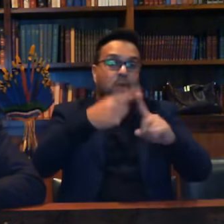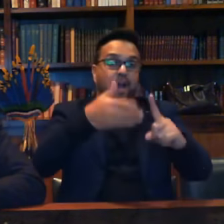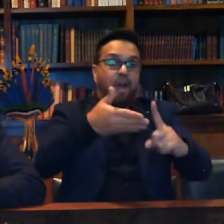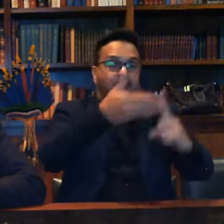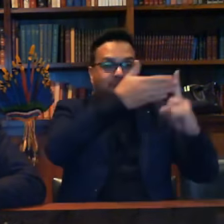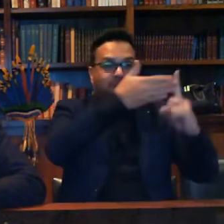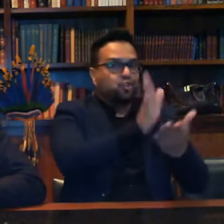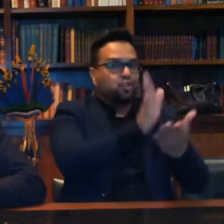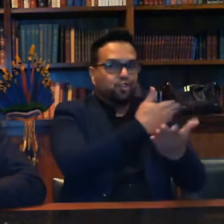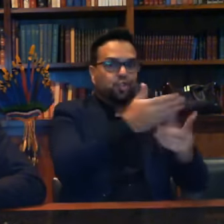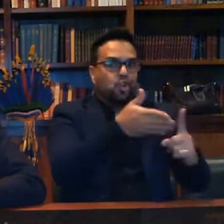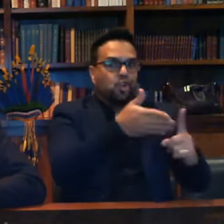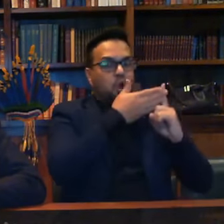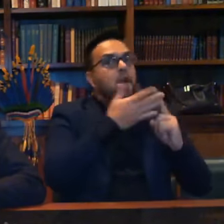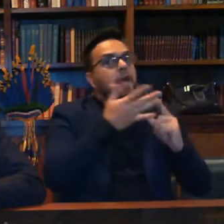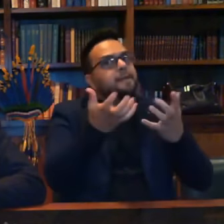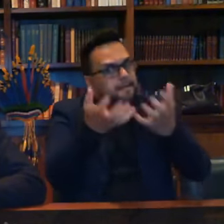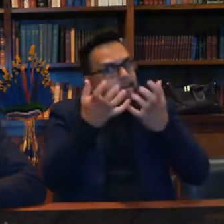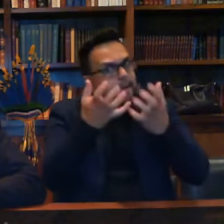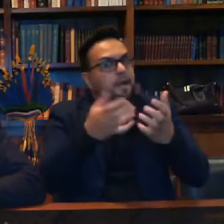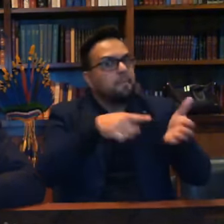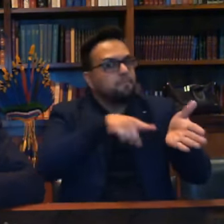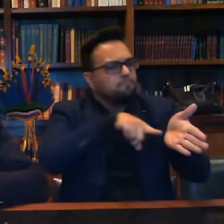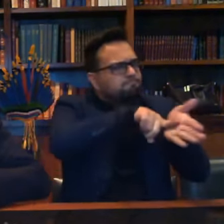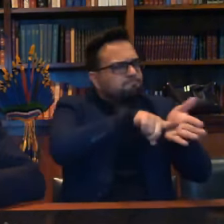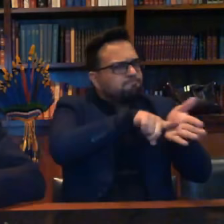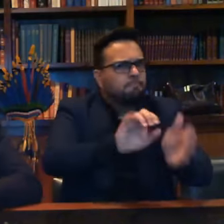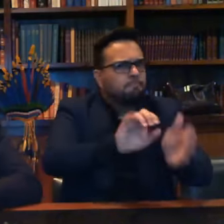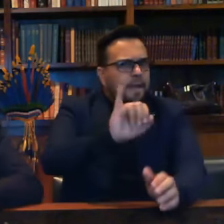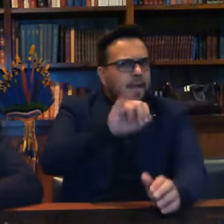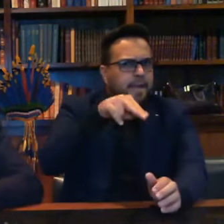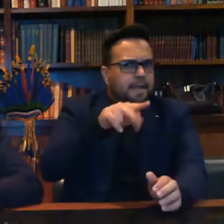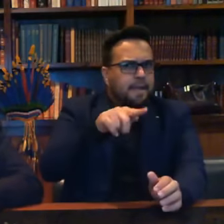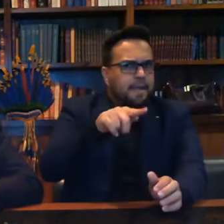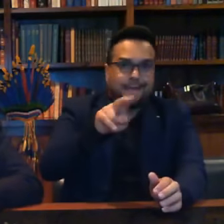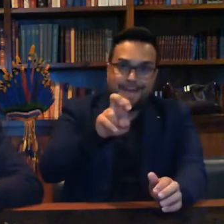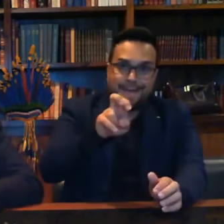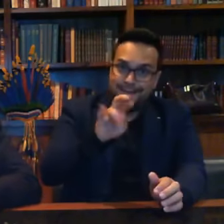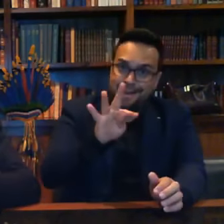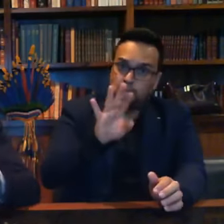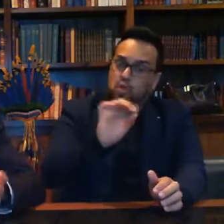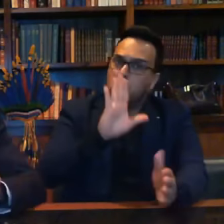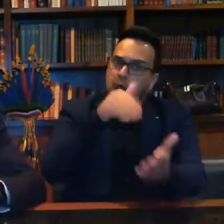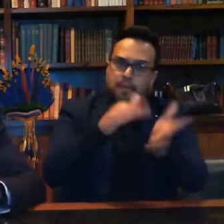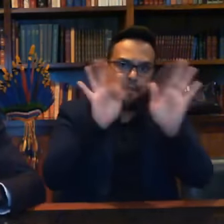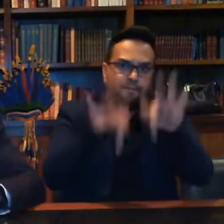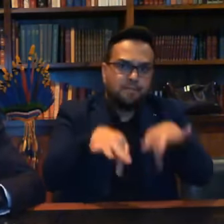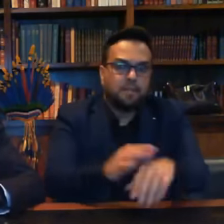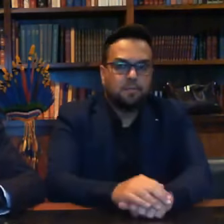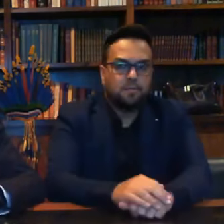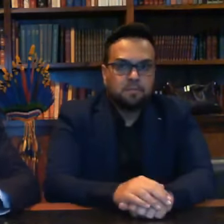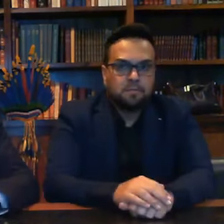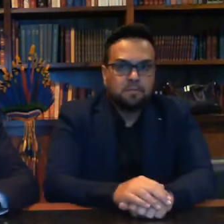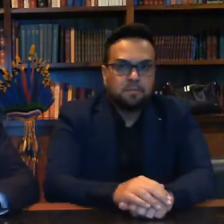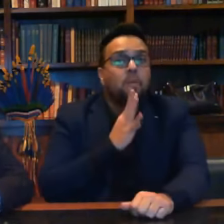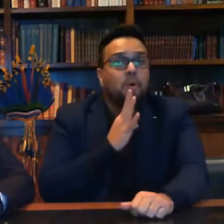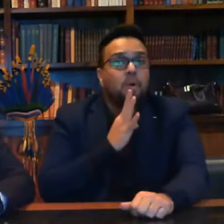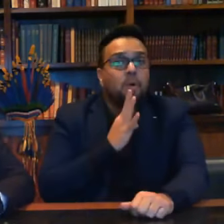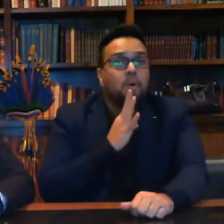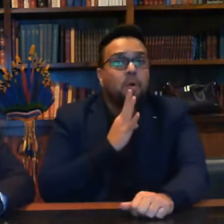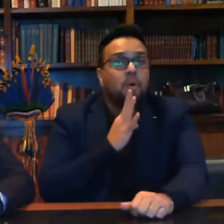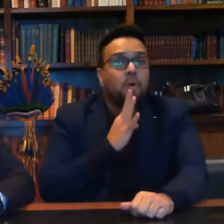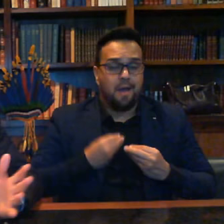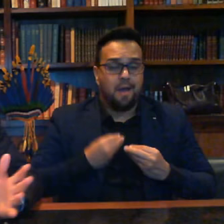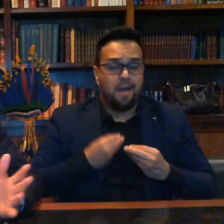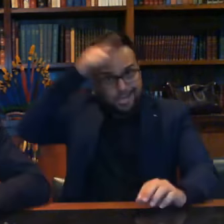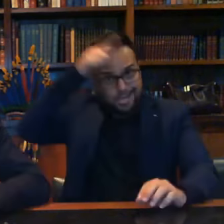inquérito. Não que queremos se inquérito e vai pro final. Já tá todo documentado lá. Com essa decisão da Jane de Moraes, eu acho que só não tem a